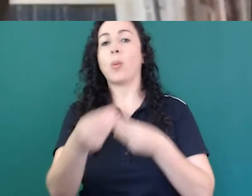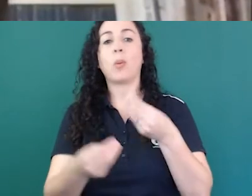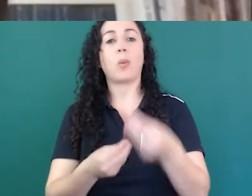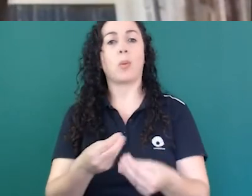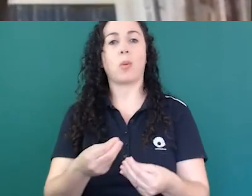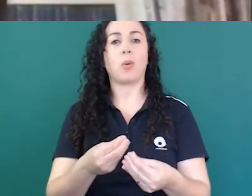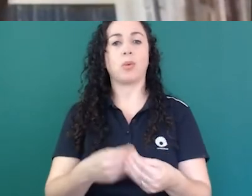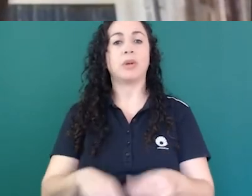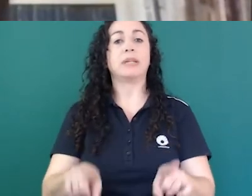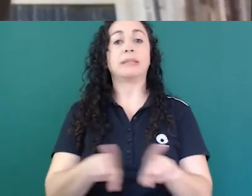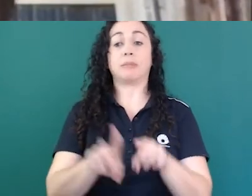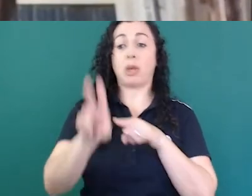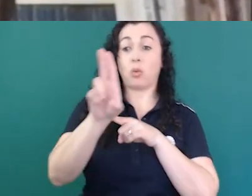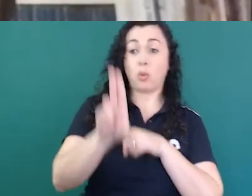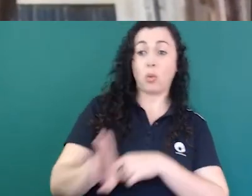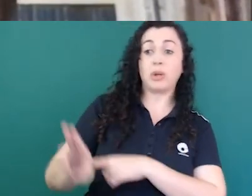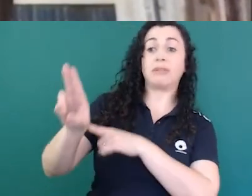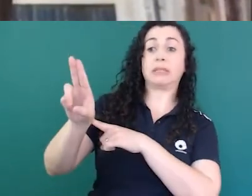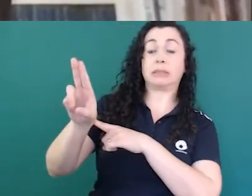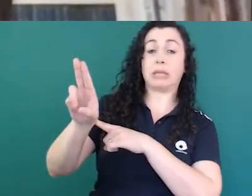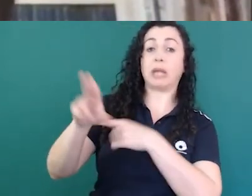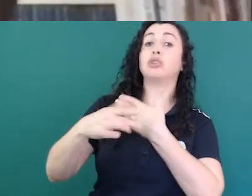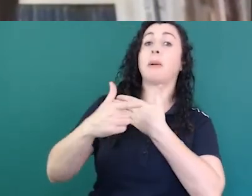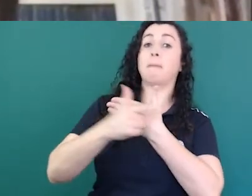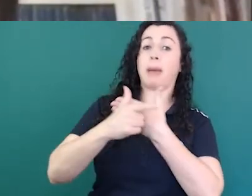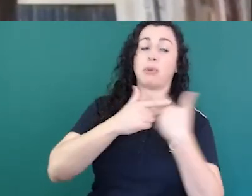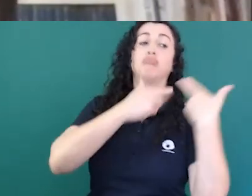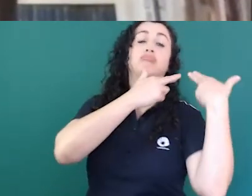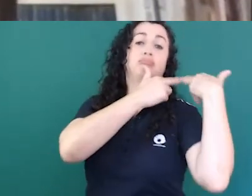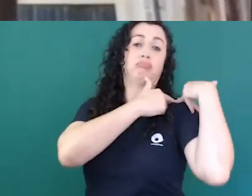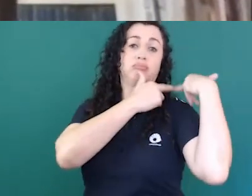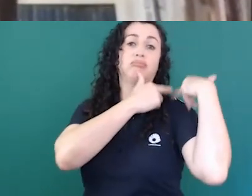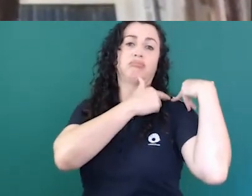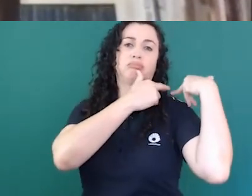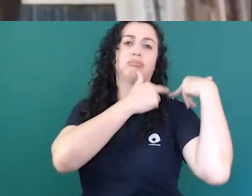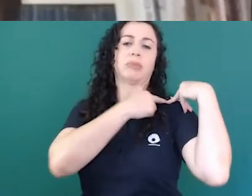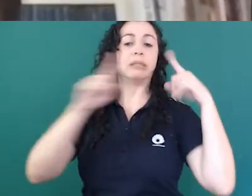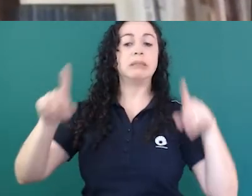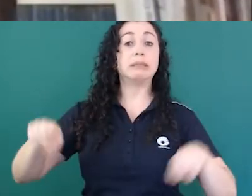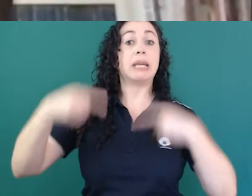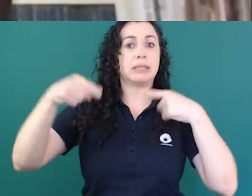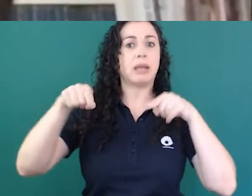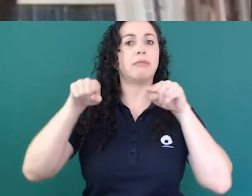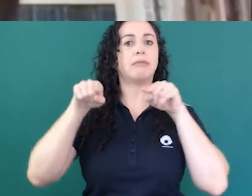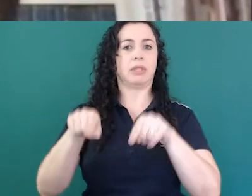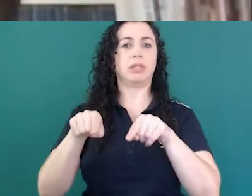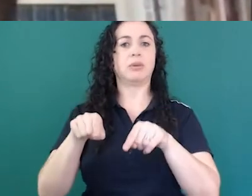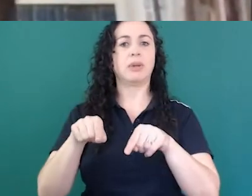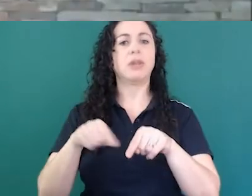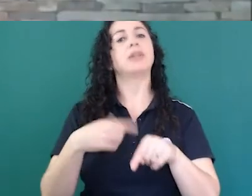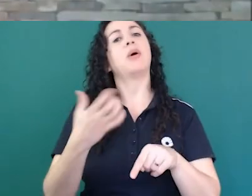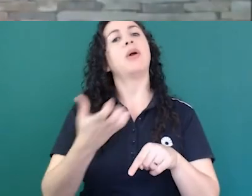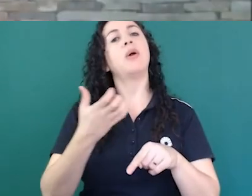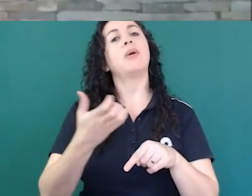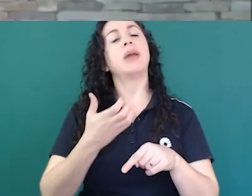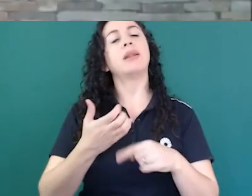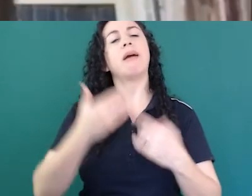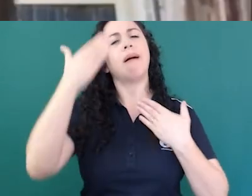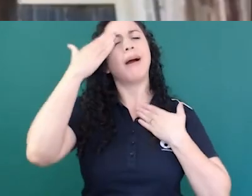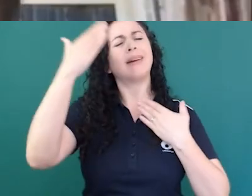nesse nesse grande desafio e eu gostaria de agradecer muito ao professor José Mário